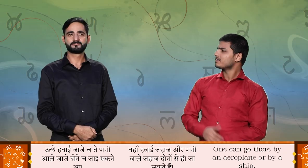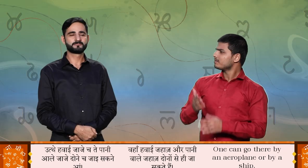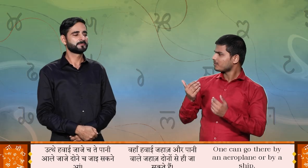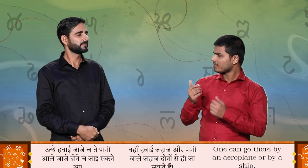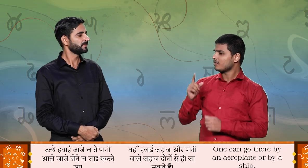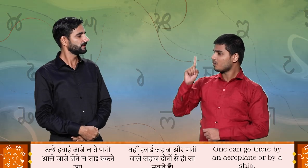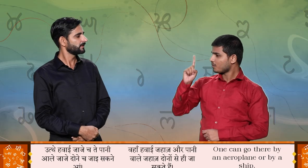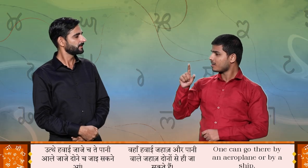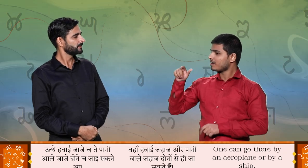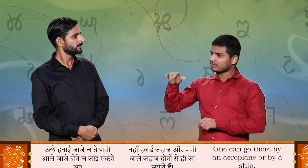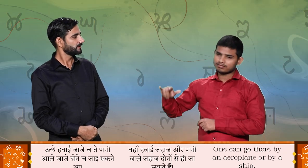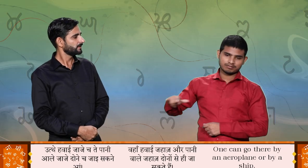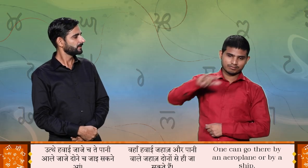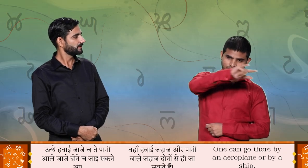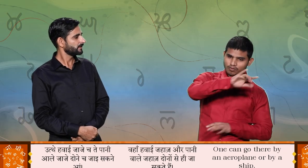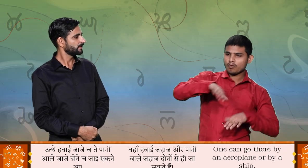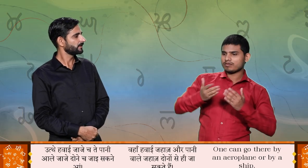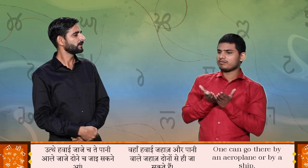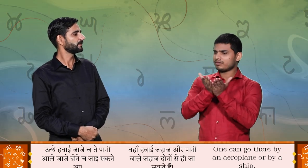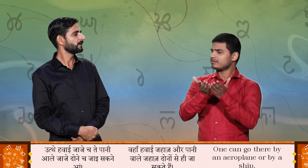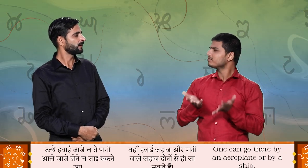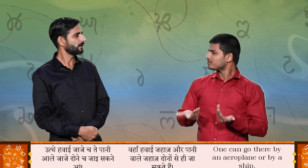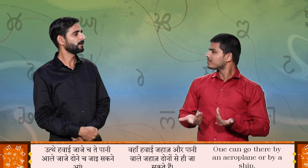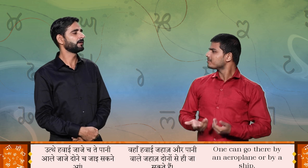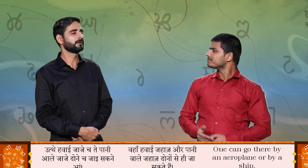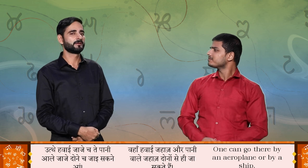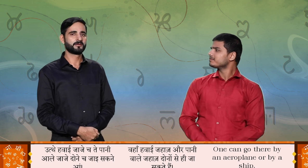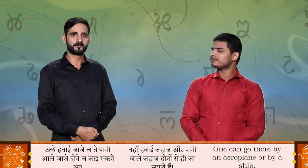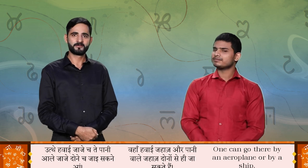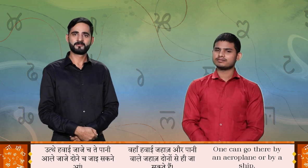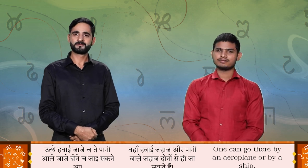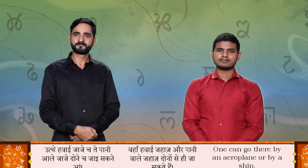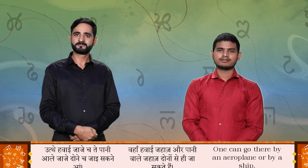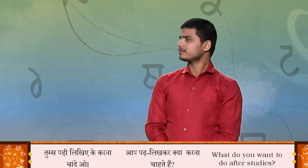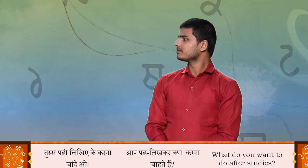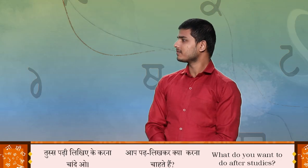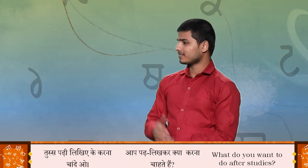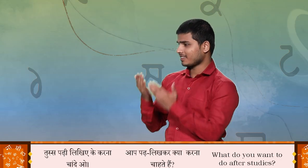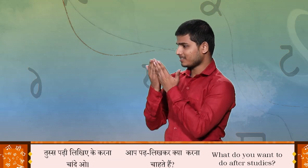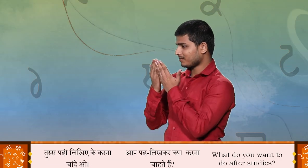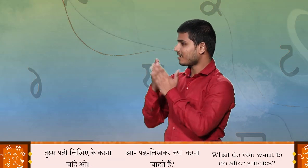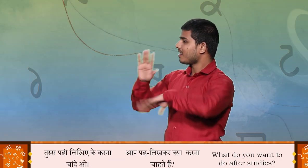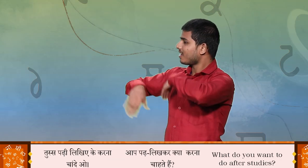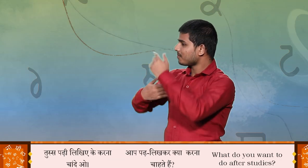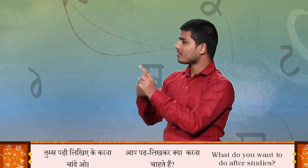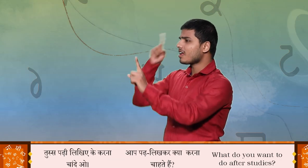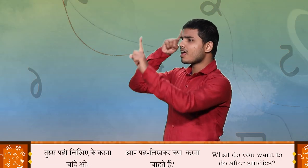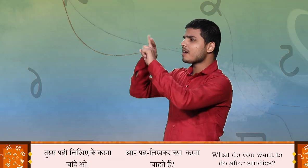उथे अवाई जा जे च ते पाणिया ले जा जे दोने च जाई सकने है तुस पड़ी लिखी है के करना